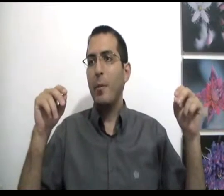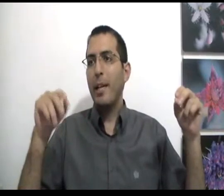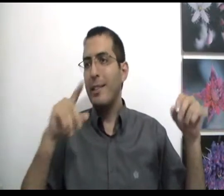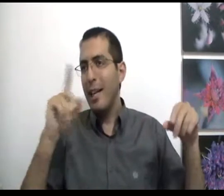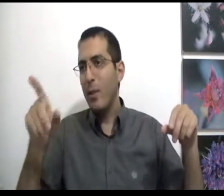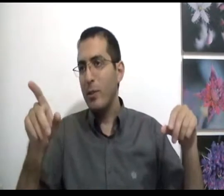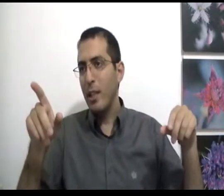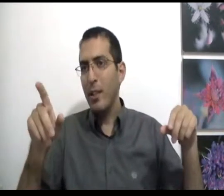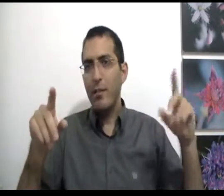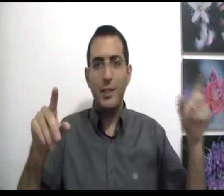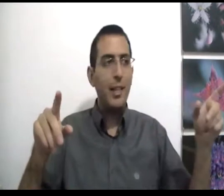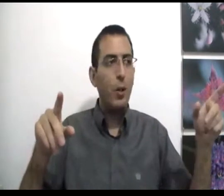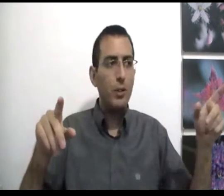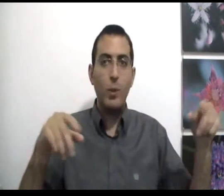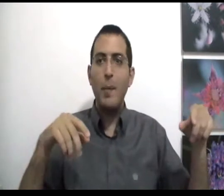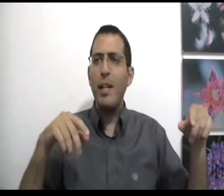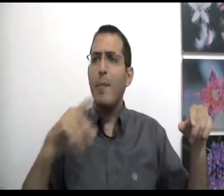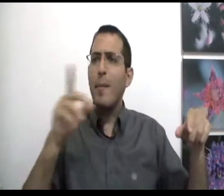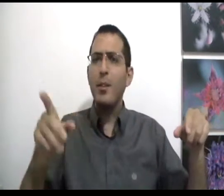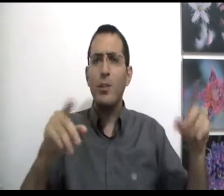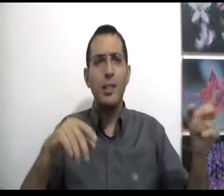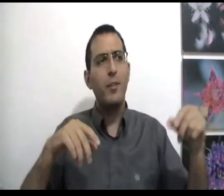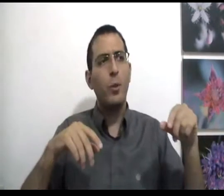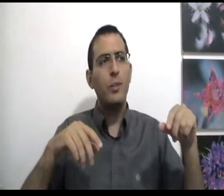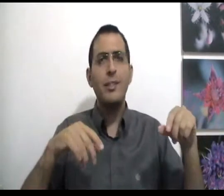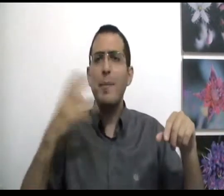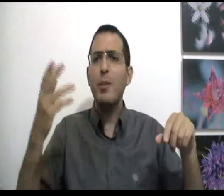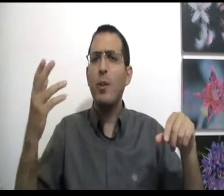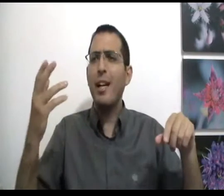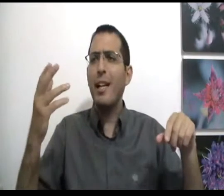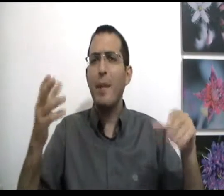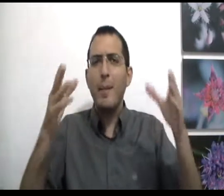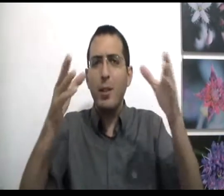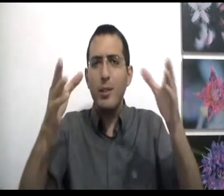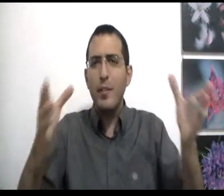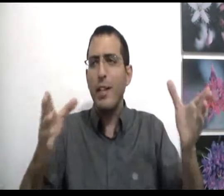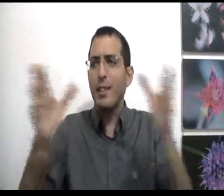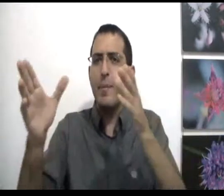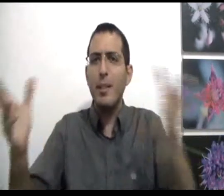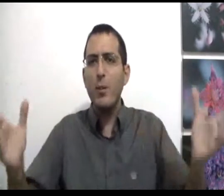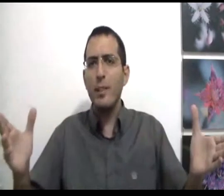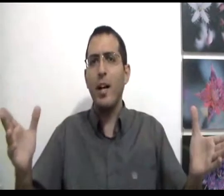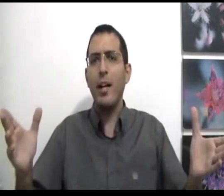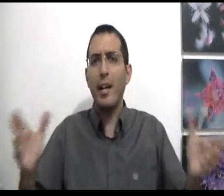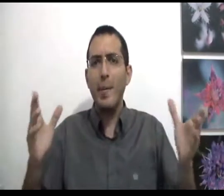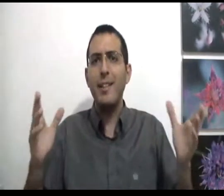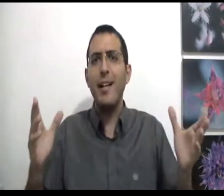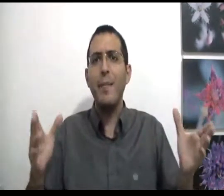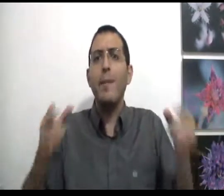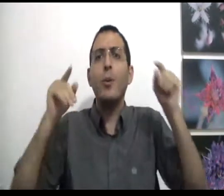אומר את זה אני רוצה ואת זה אני לא רוצה הוא אדם אלים למה אתה רוצה את זה ולא רוצה את זה למה אתה כל כך אלים למה אתה רוצה דווקא את זה למה אתה לא רוצה דבר אחר למה אתה אלים למה אתה